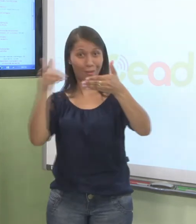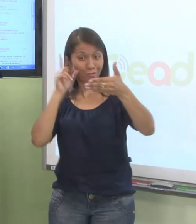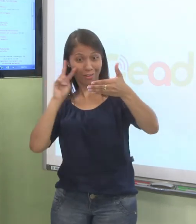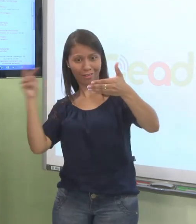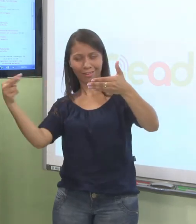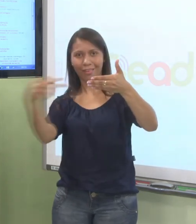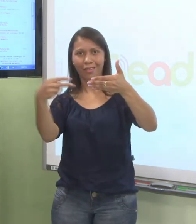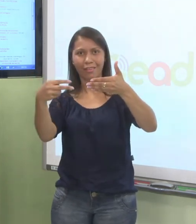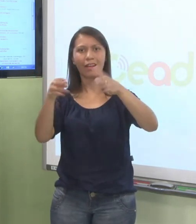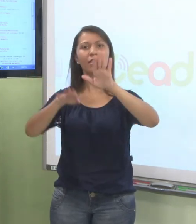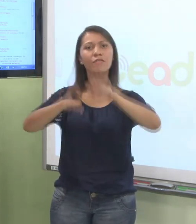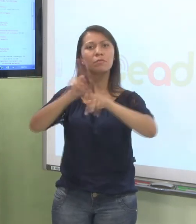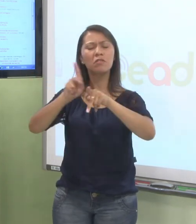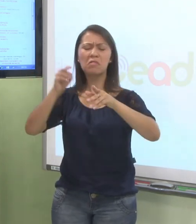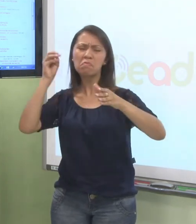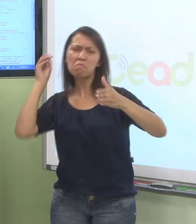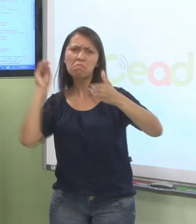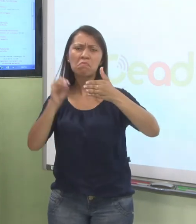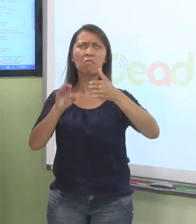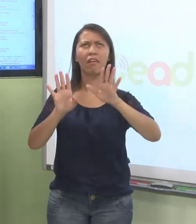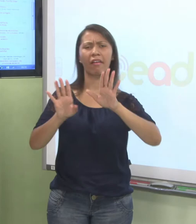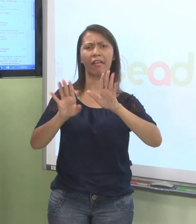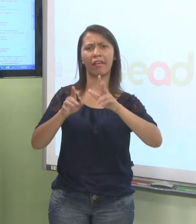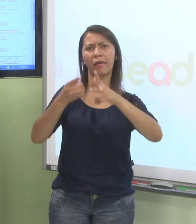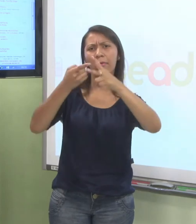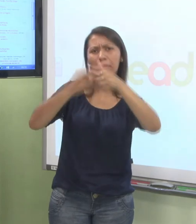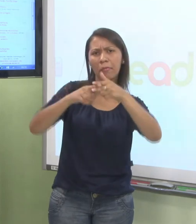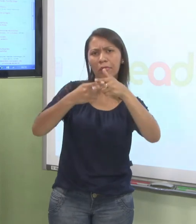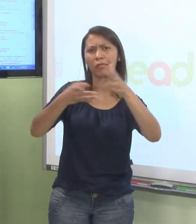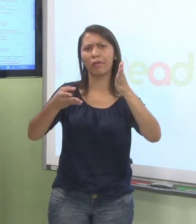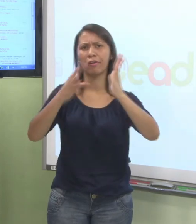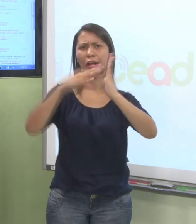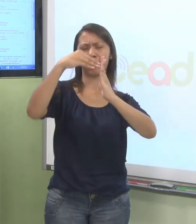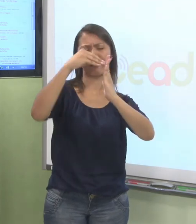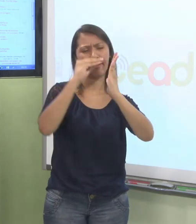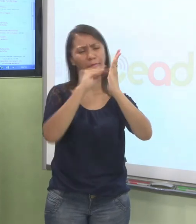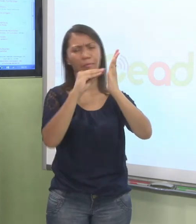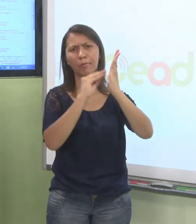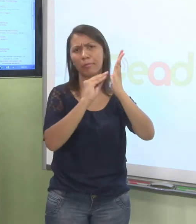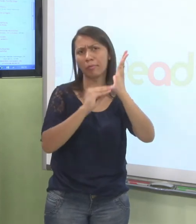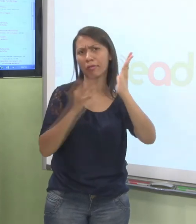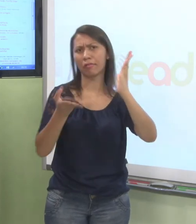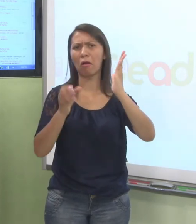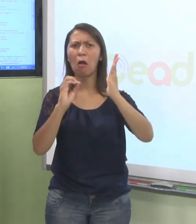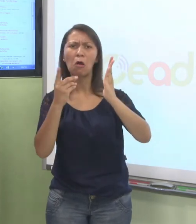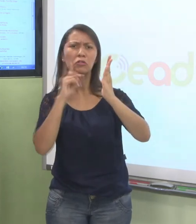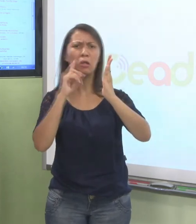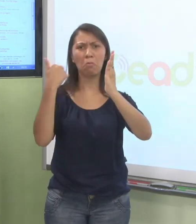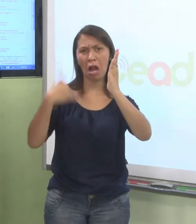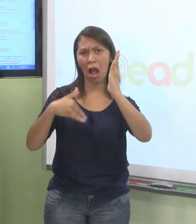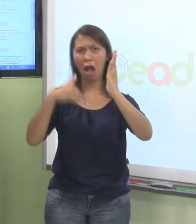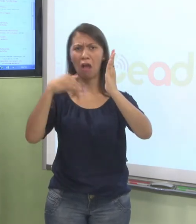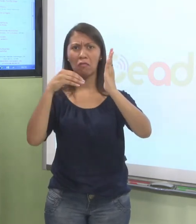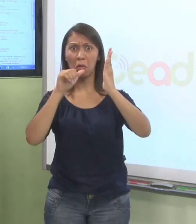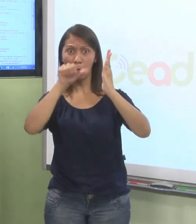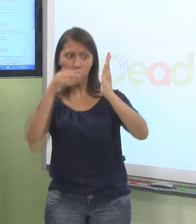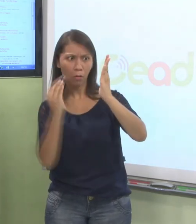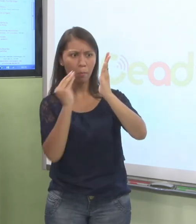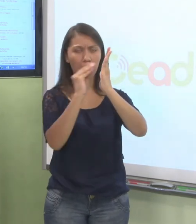mensagem. Pode ser alguma alteração no cronograma ou a data de alguma prova. Ele avisa aqui antes nesse fórum de